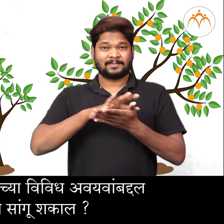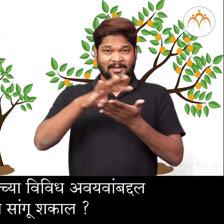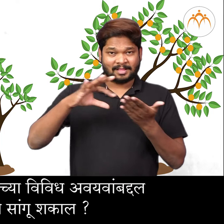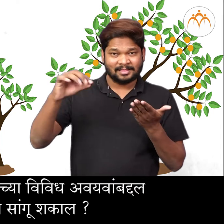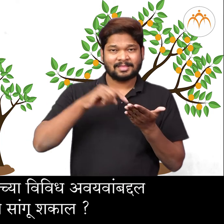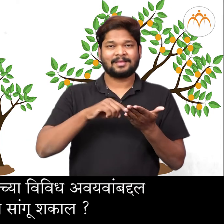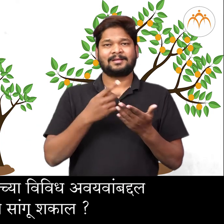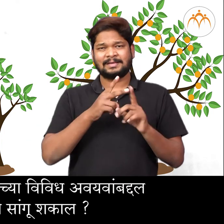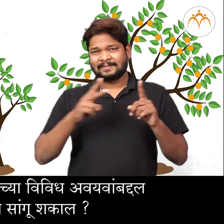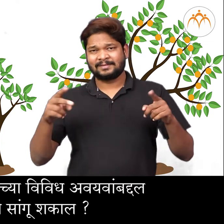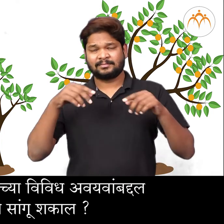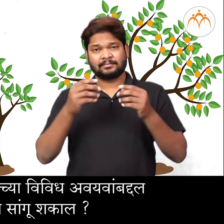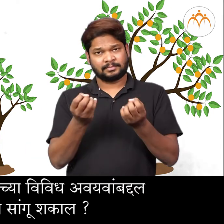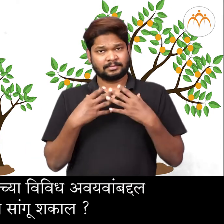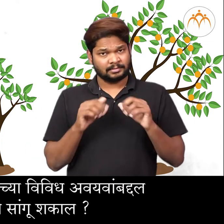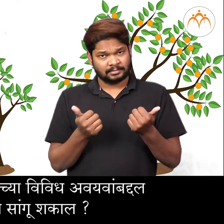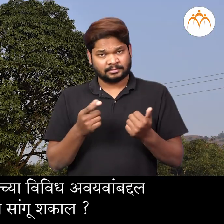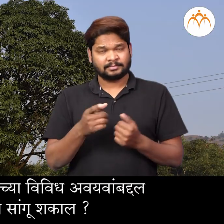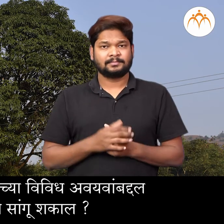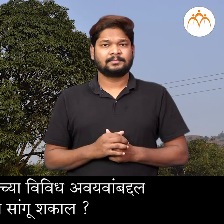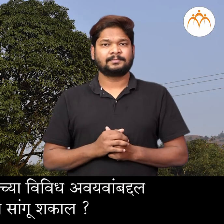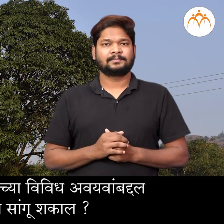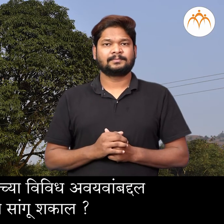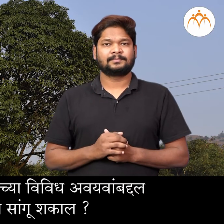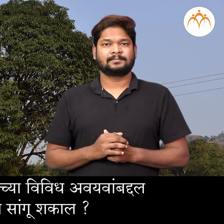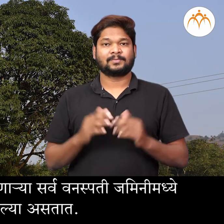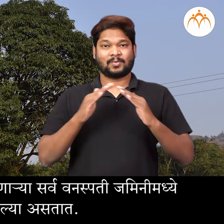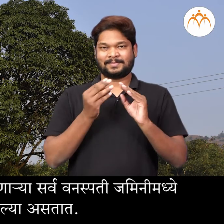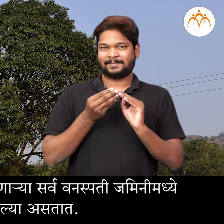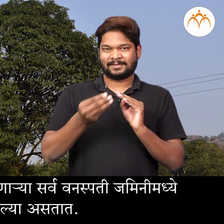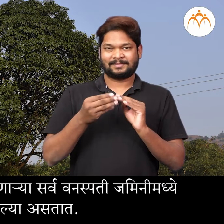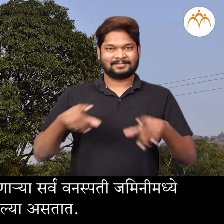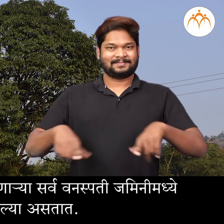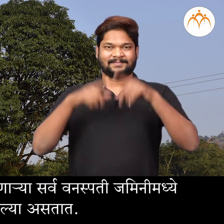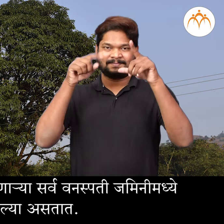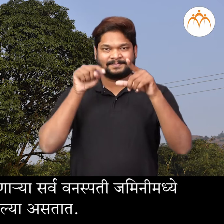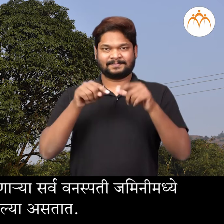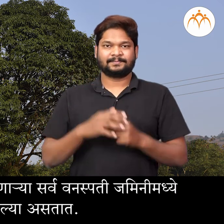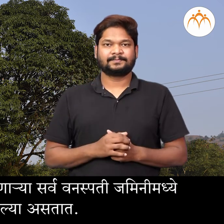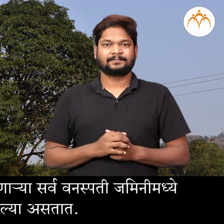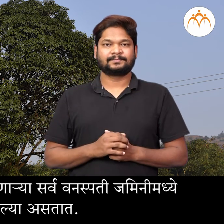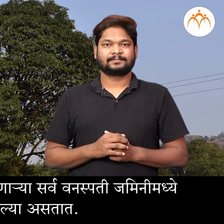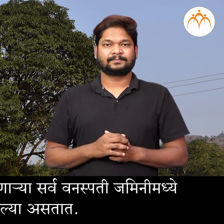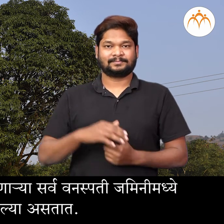वीविदा अवयावान बद्दल तुम्ही काह संगुशकाल। आपलेया सभोवताली वाणनार्या सर्व वनस्पती